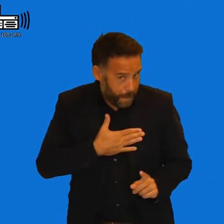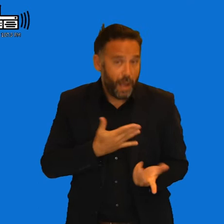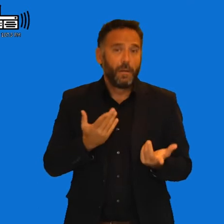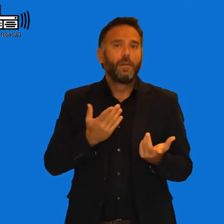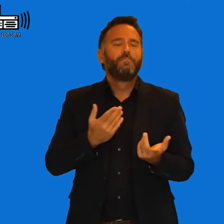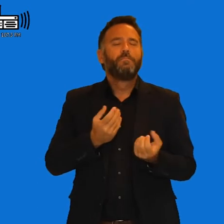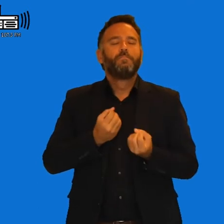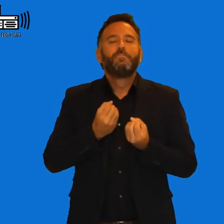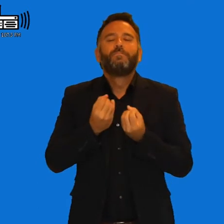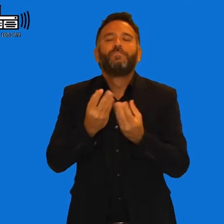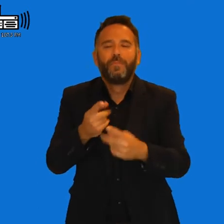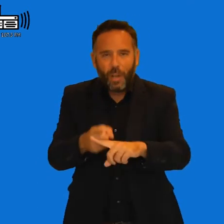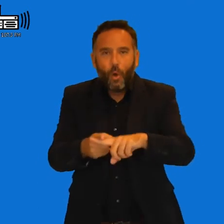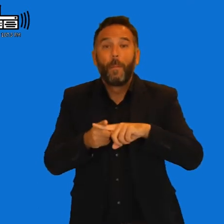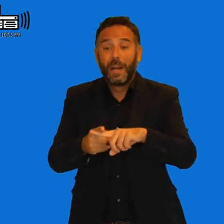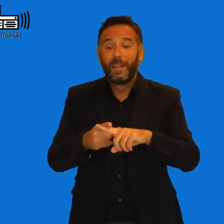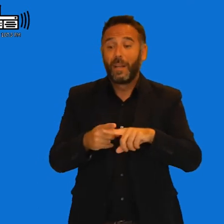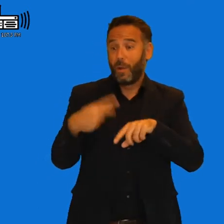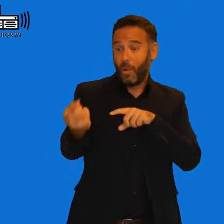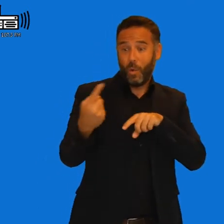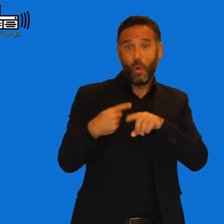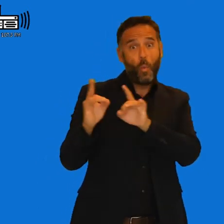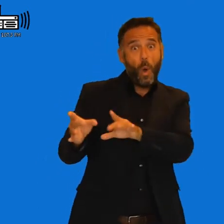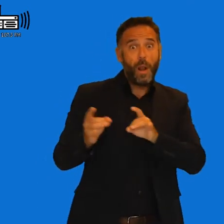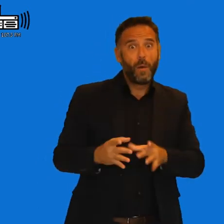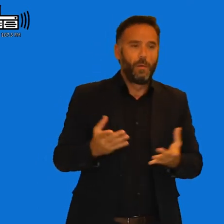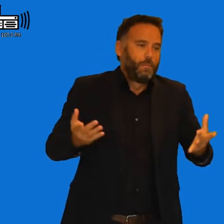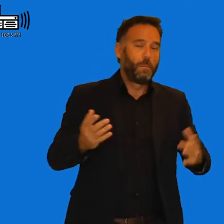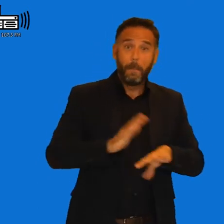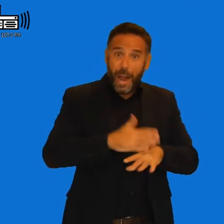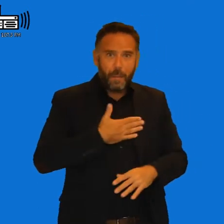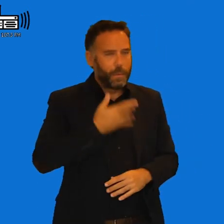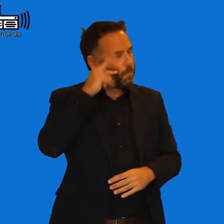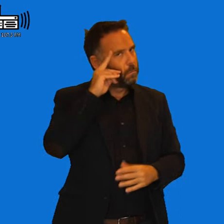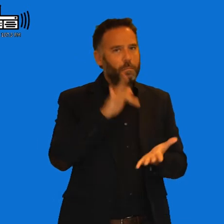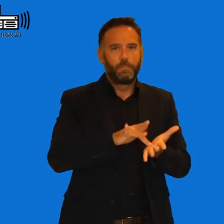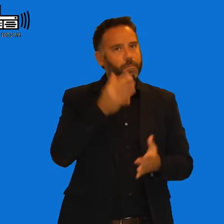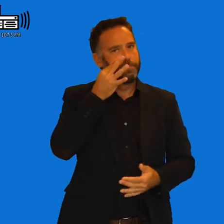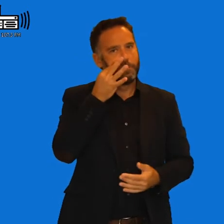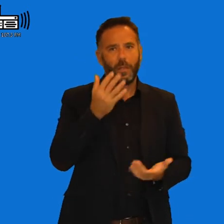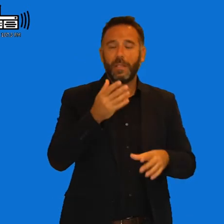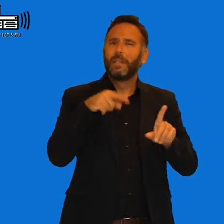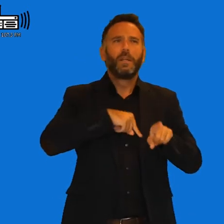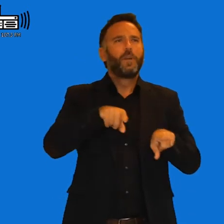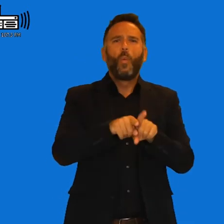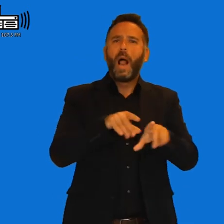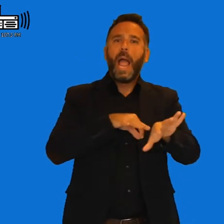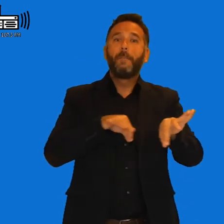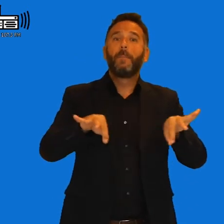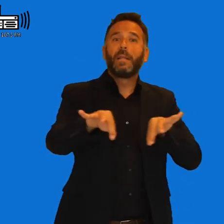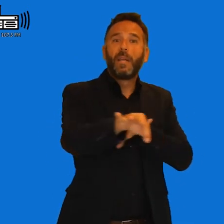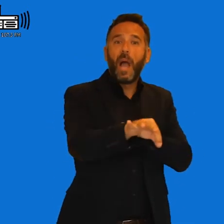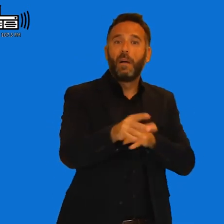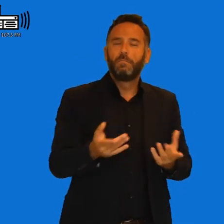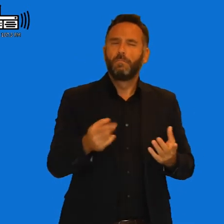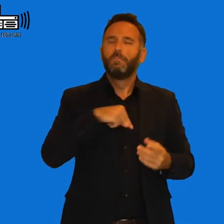que viva de la misma forma que tú, Sí, sí, es cierto. Para mí ha sido esencial siempre. Es verdad que la empatía entre uno y otro, por la razón que sea, ¿Verdad?